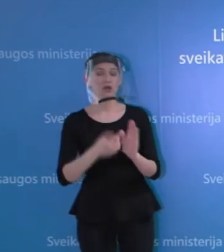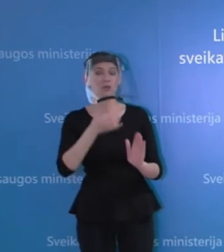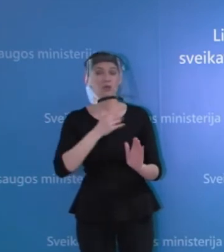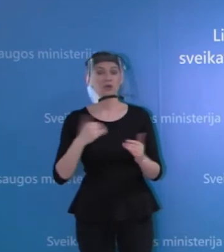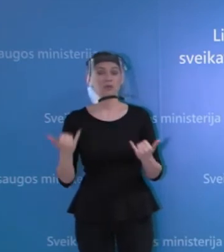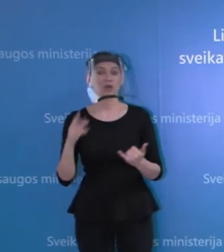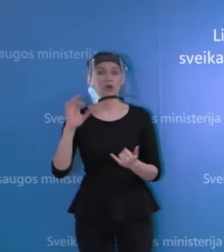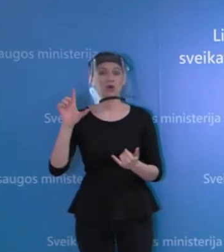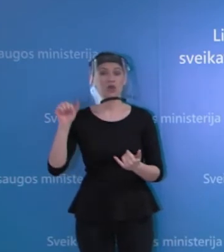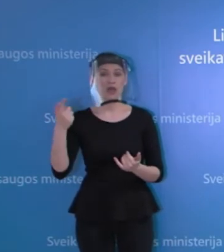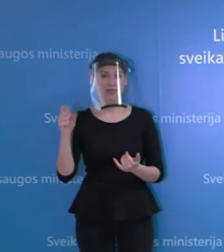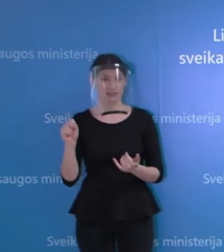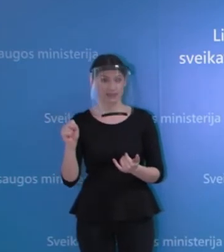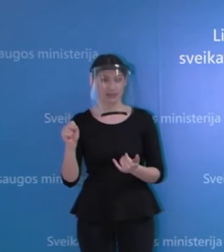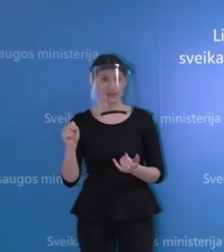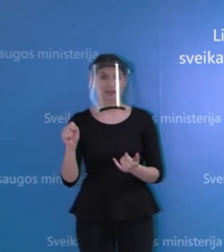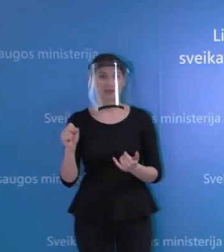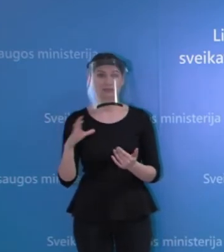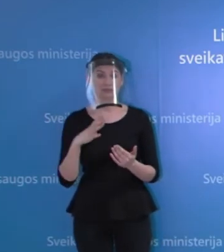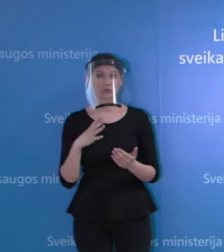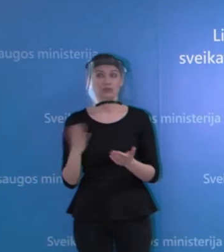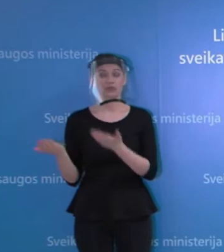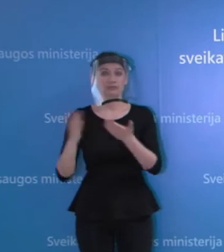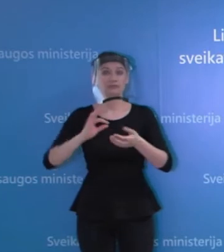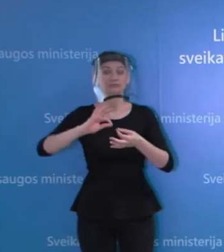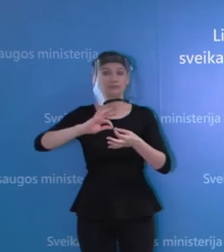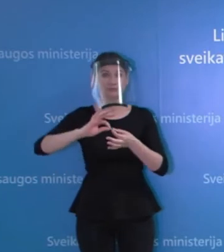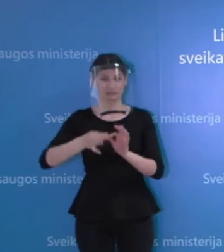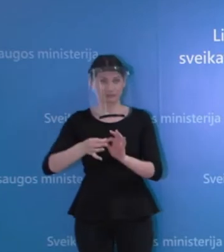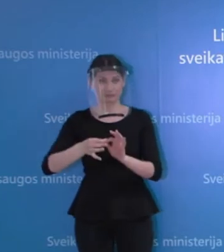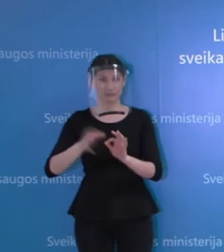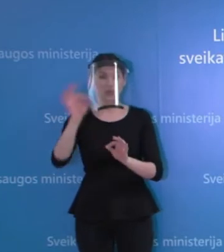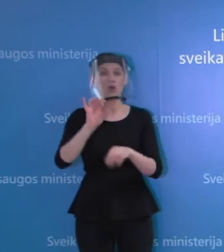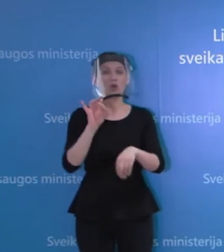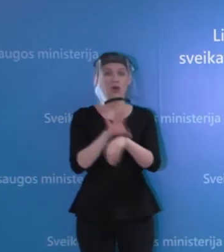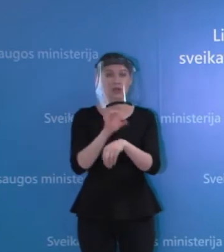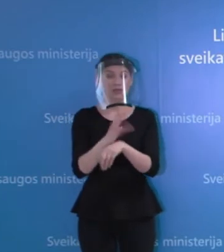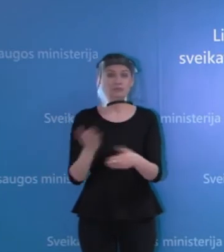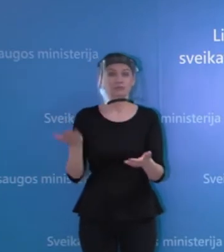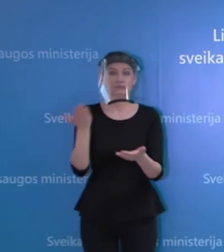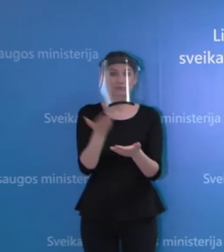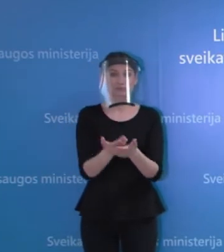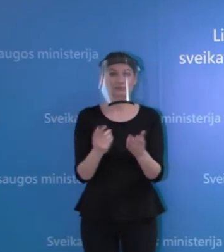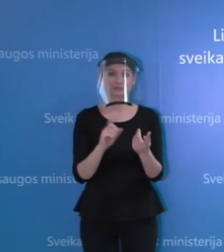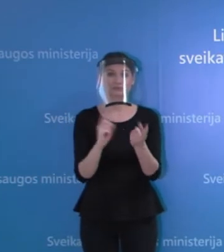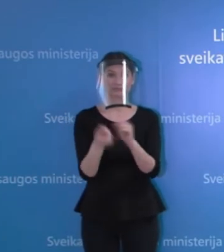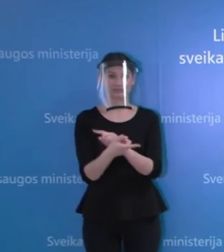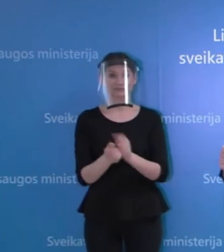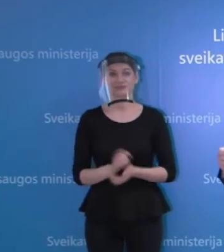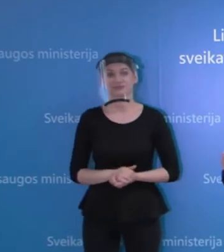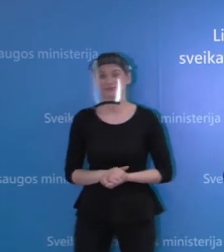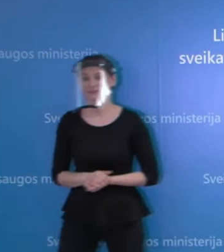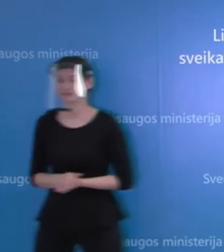nes Rolanda Lingienė buvo pažodėta, kad detaliau pristatys dėl situacijos kvaipedoje. Taip pasikeičiom vietom.